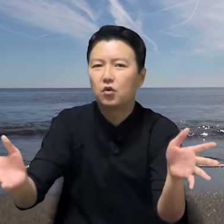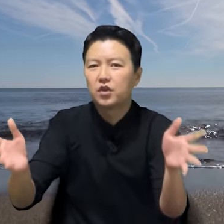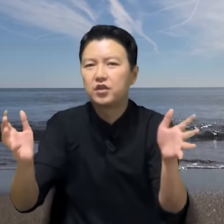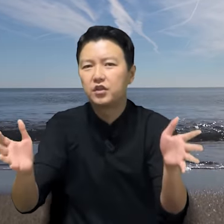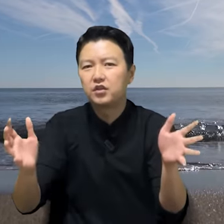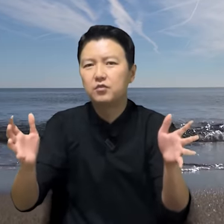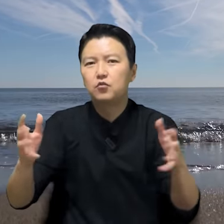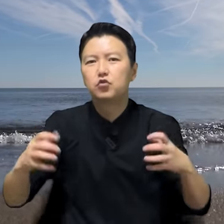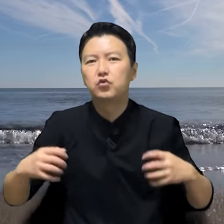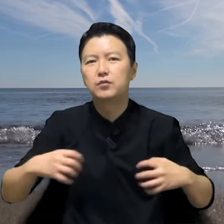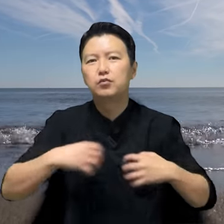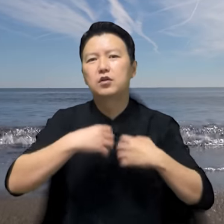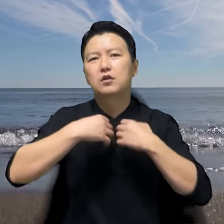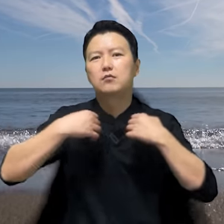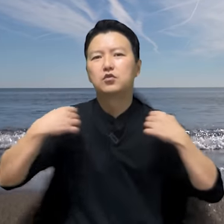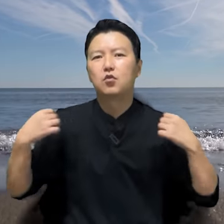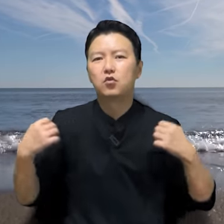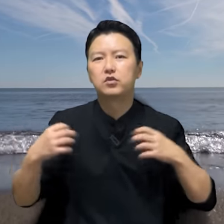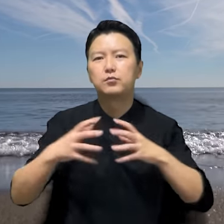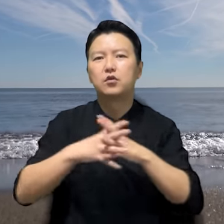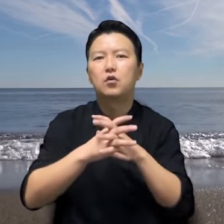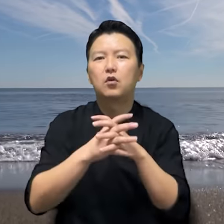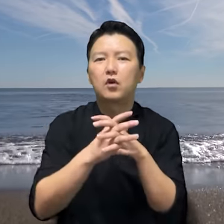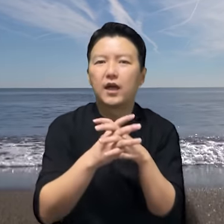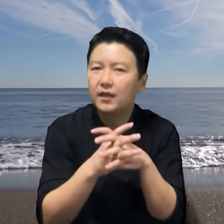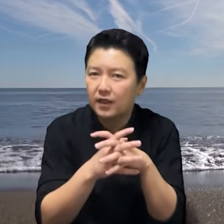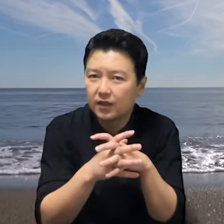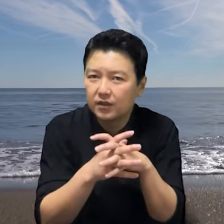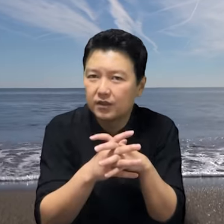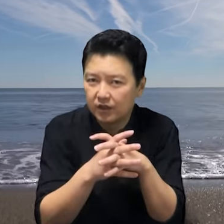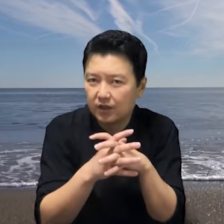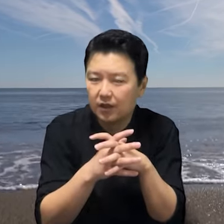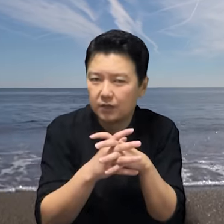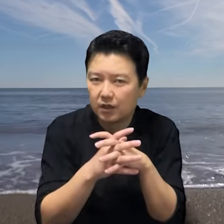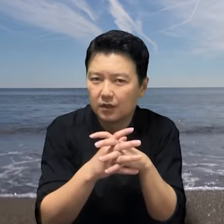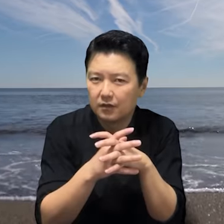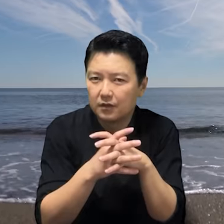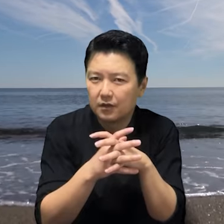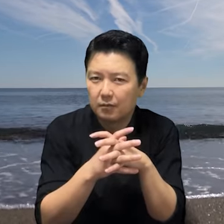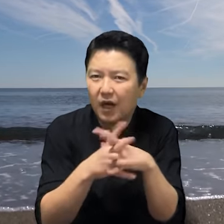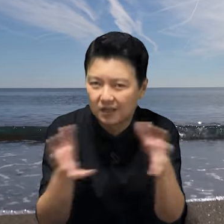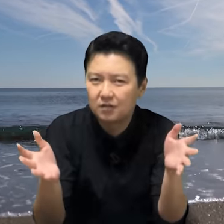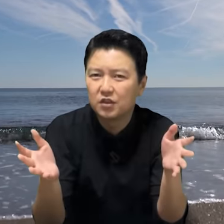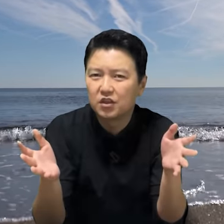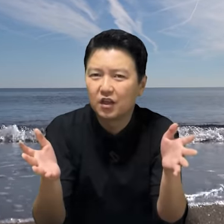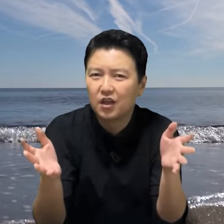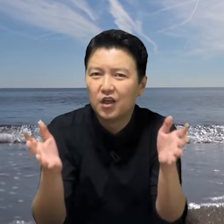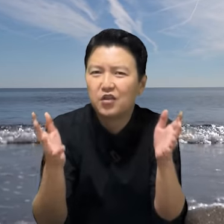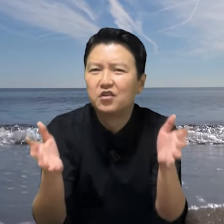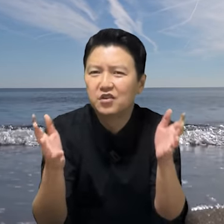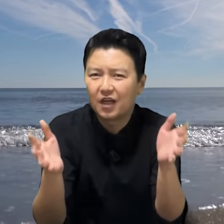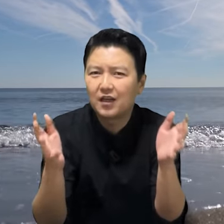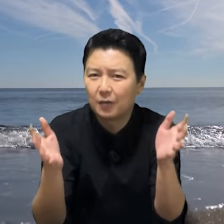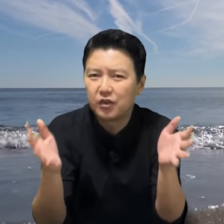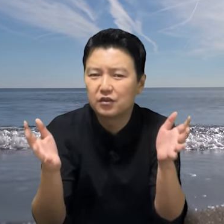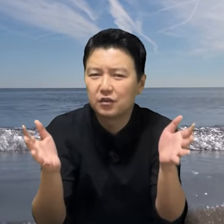큰형님 룰렌부터 먼저 옷을 벗고 강간을 시작합니다. 맞습니다. 경찰 앞에서요.